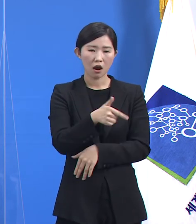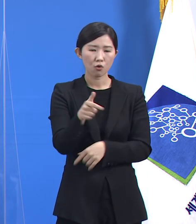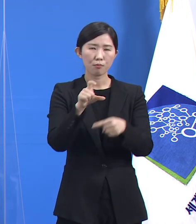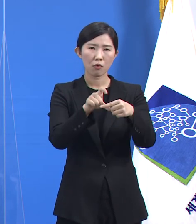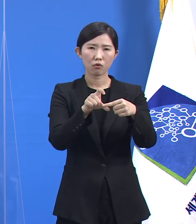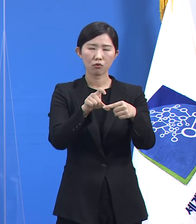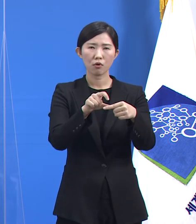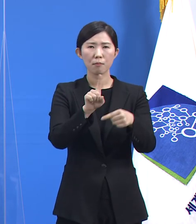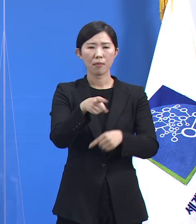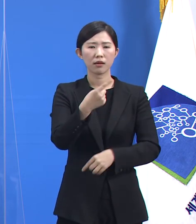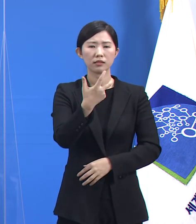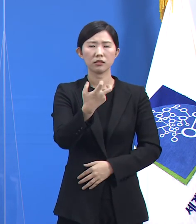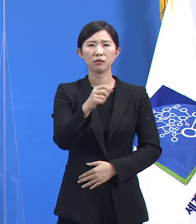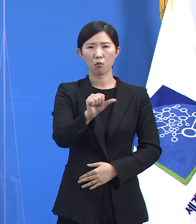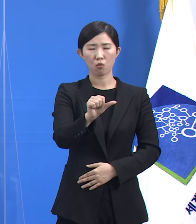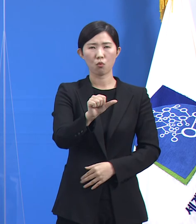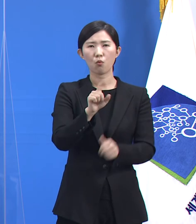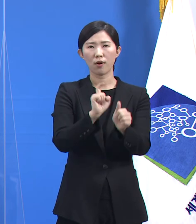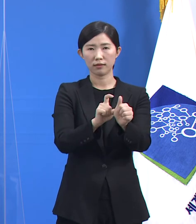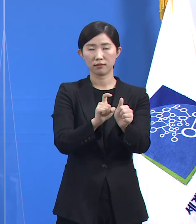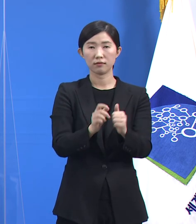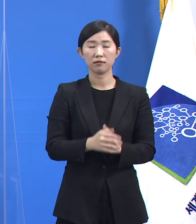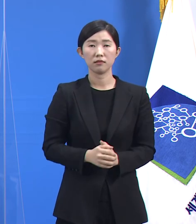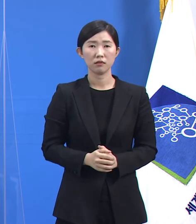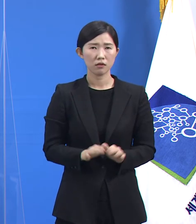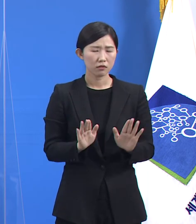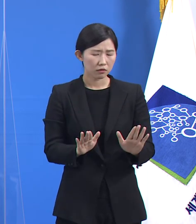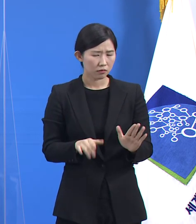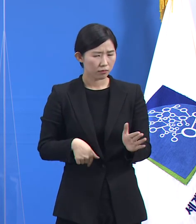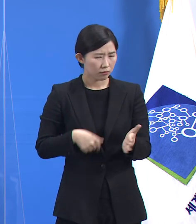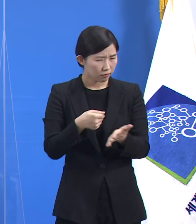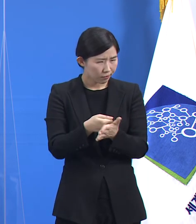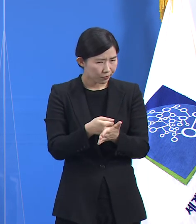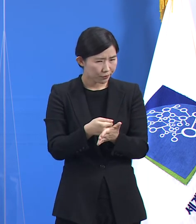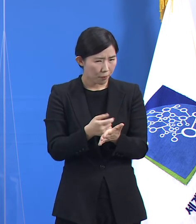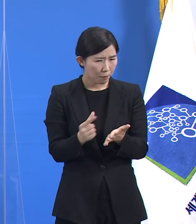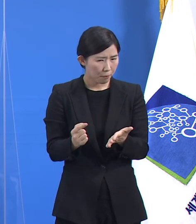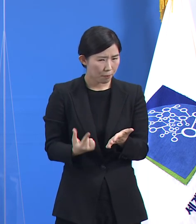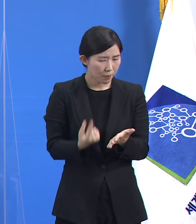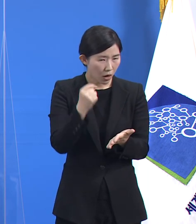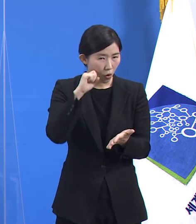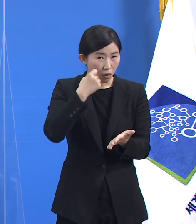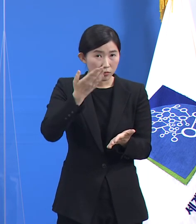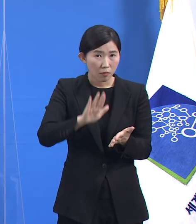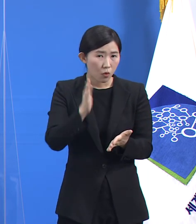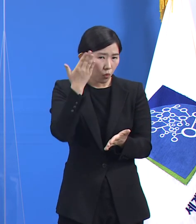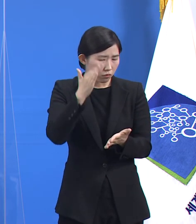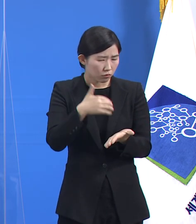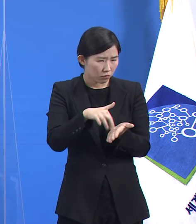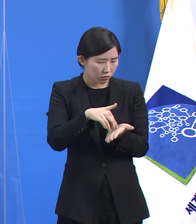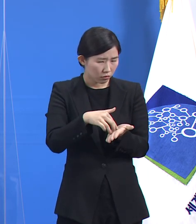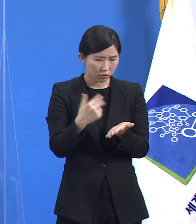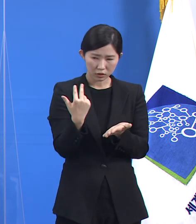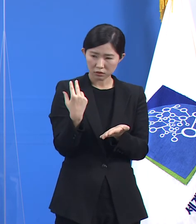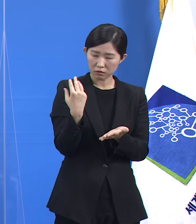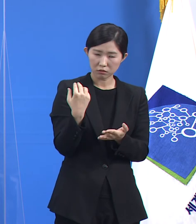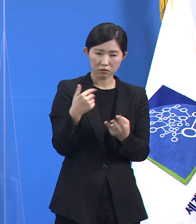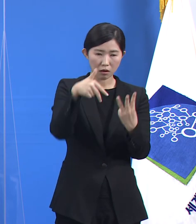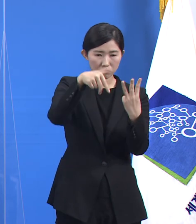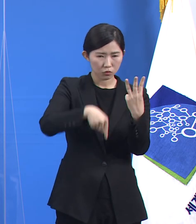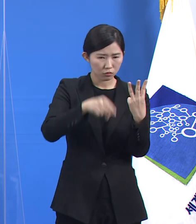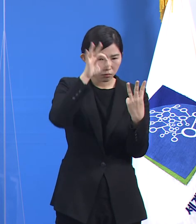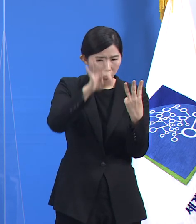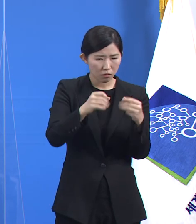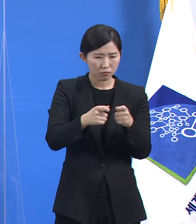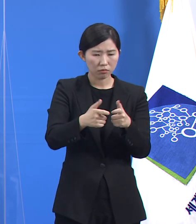넘습니다. 속단하기는 이르지만 최근 증가 경향을 보이고 있습니다. 지난 2월